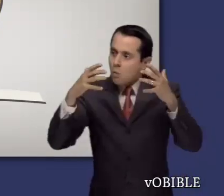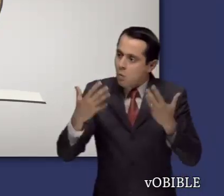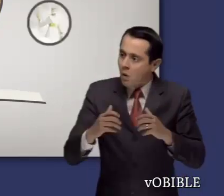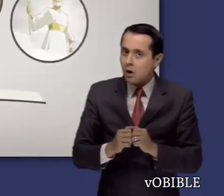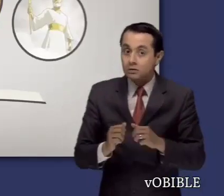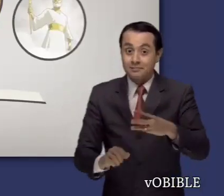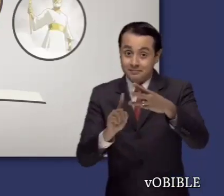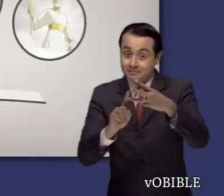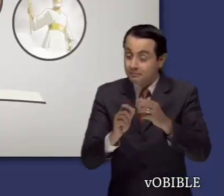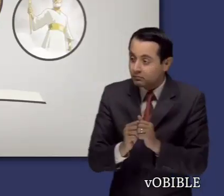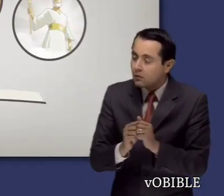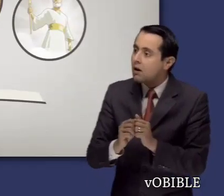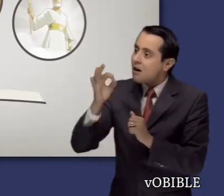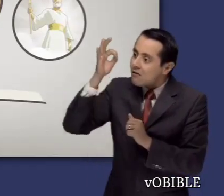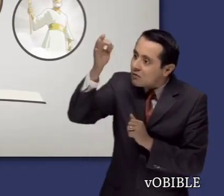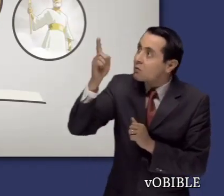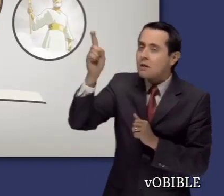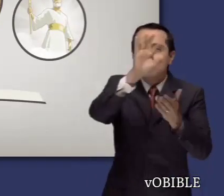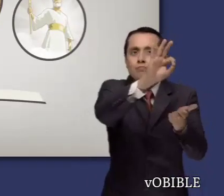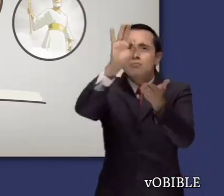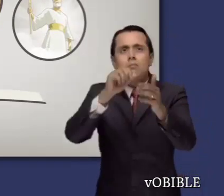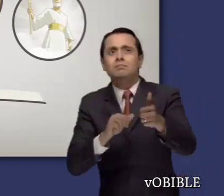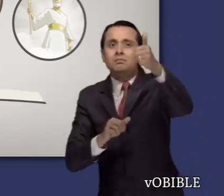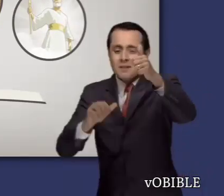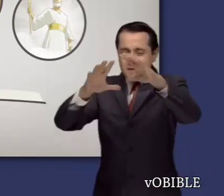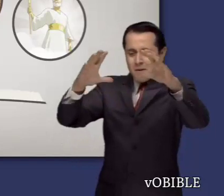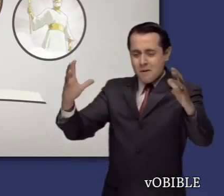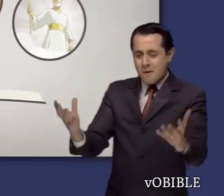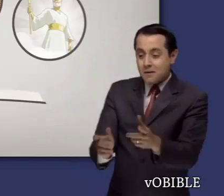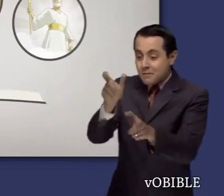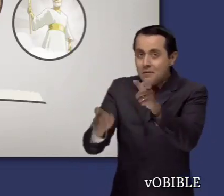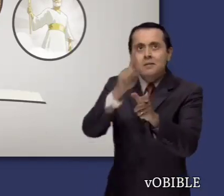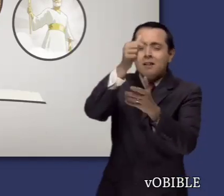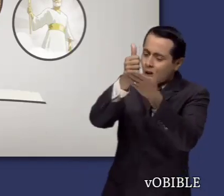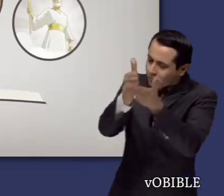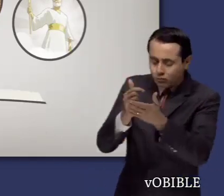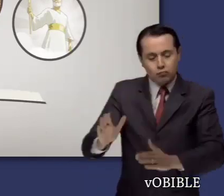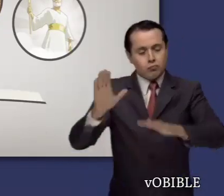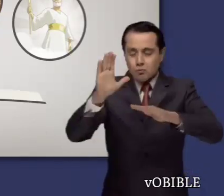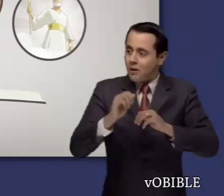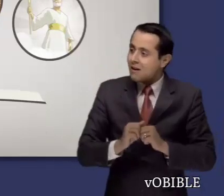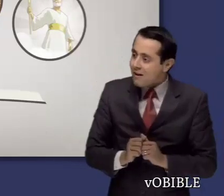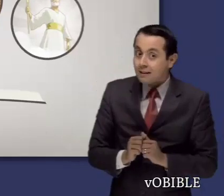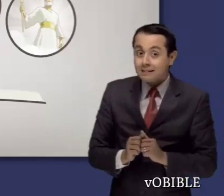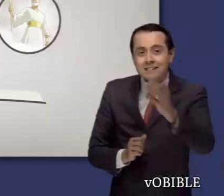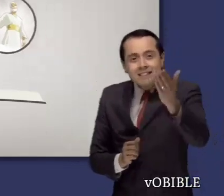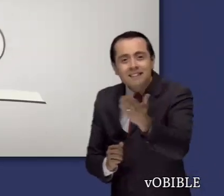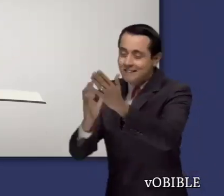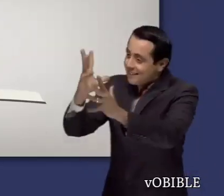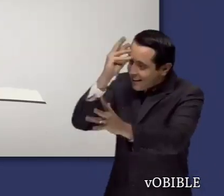dificultades, y en la promesa de Jehová de establecer un reino que traerá justicia a toda la tierra.